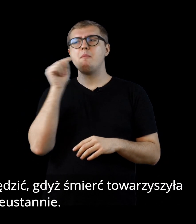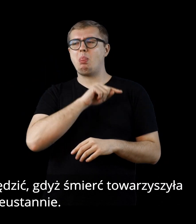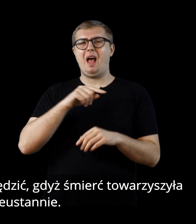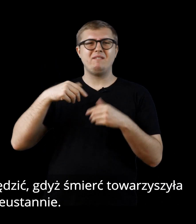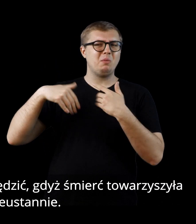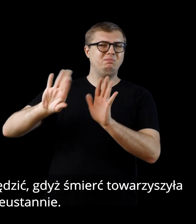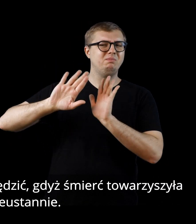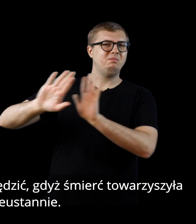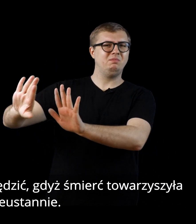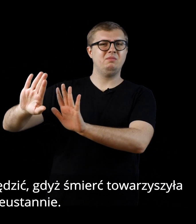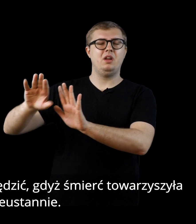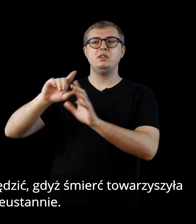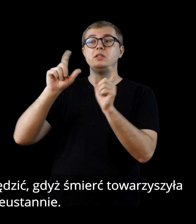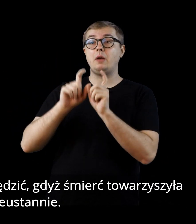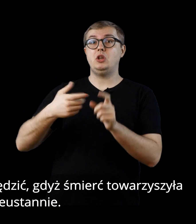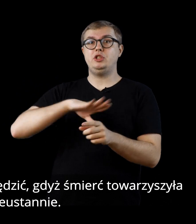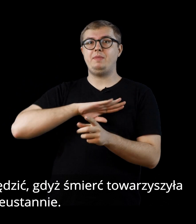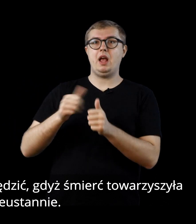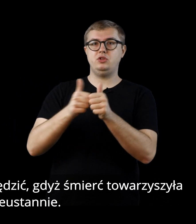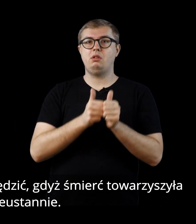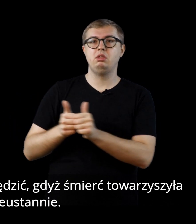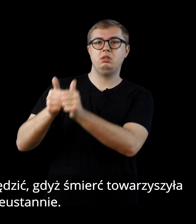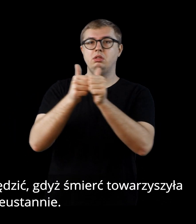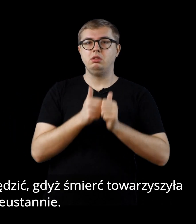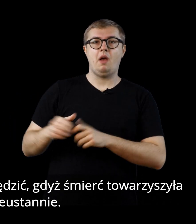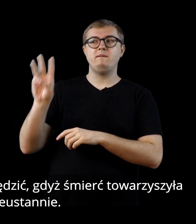Nie potrafił się od nich opędzić, gdyż śmierć towarzyszyła mu nieustannie.